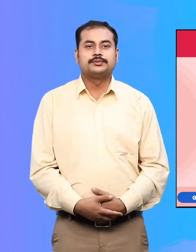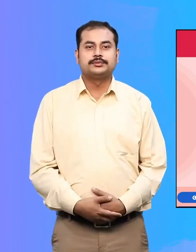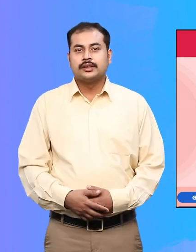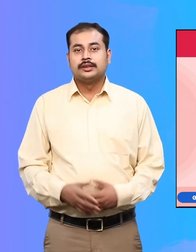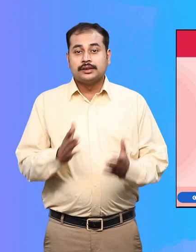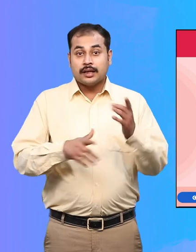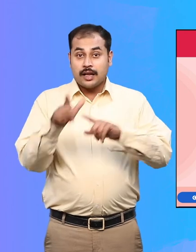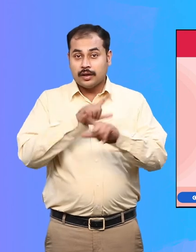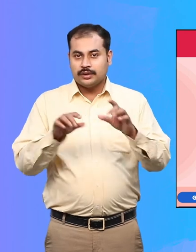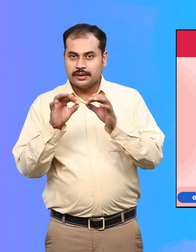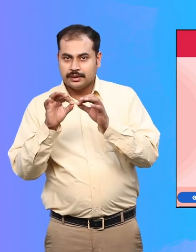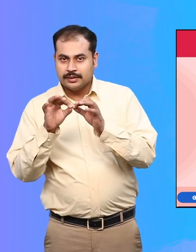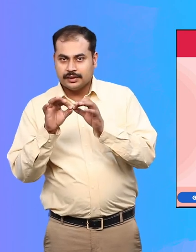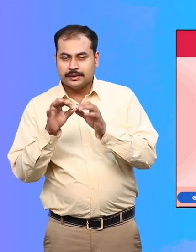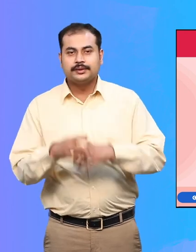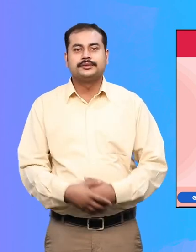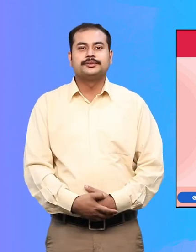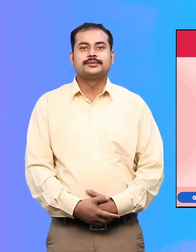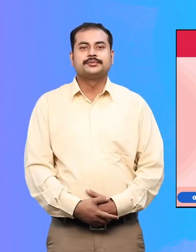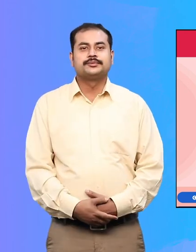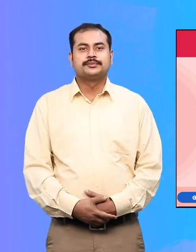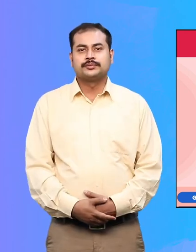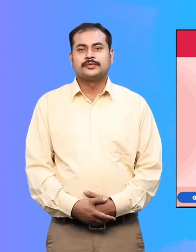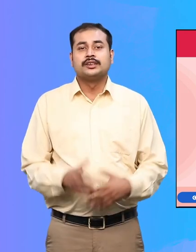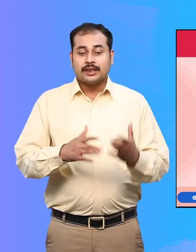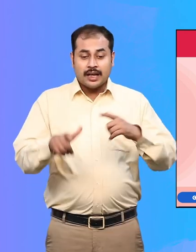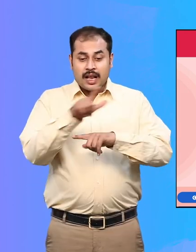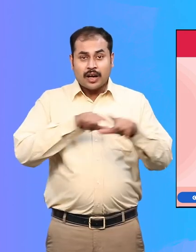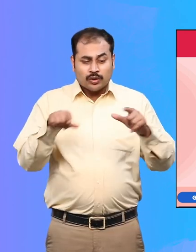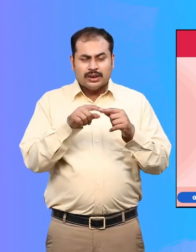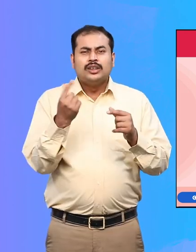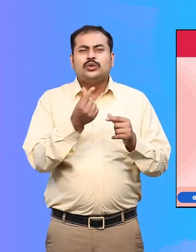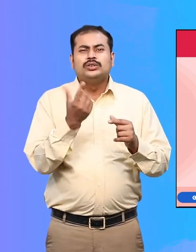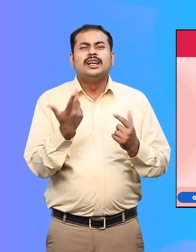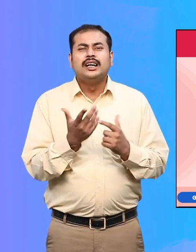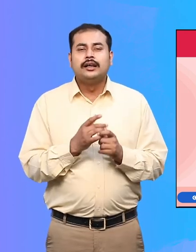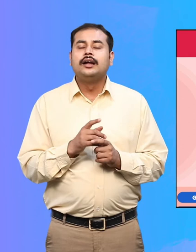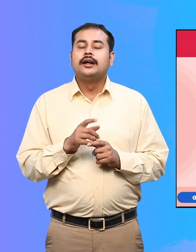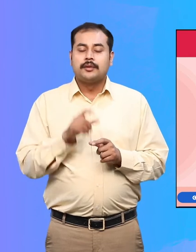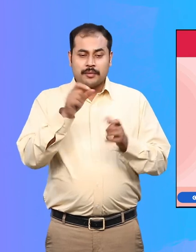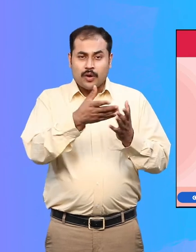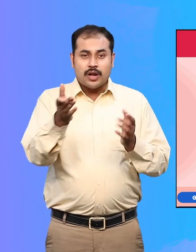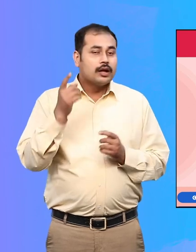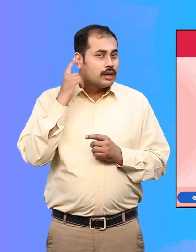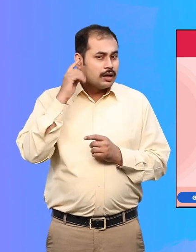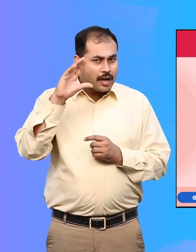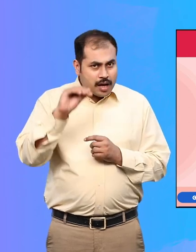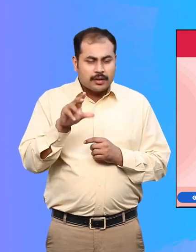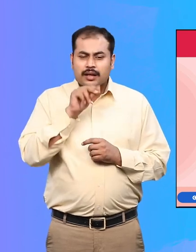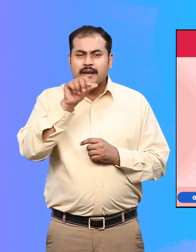Sign Language Interpretation वे व्यक्ति जिन्हें सुनाई नहीं देता, अथवा